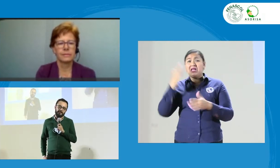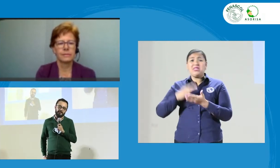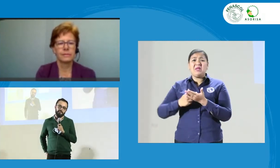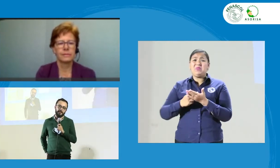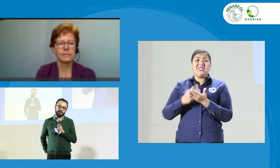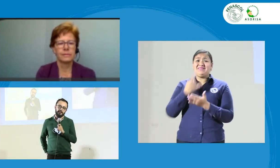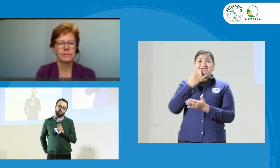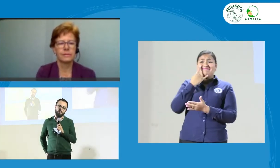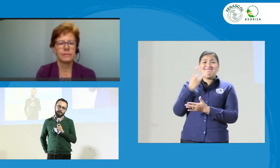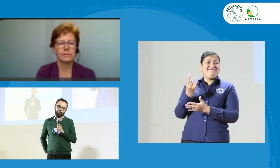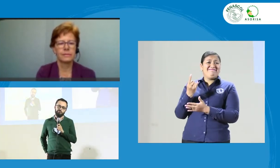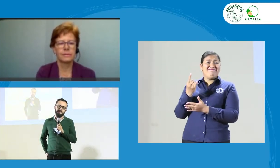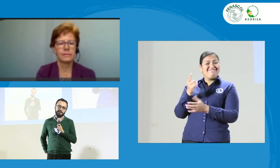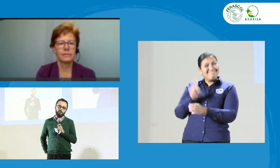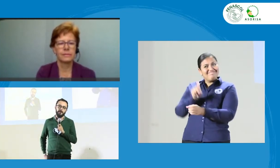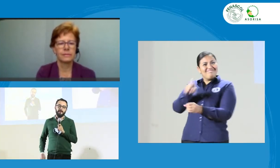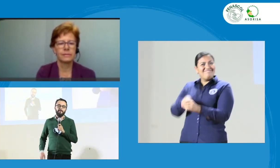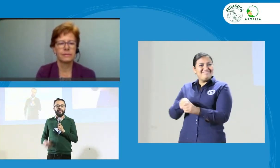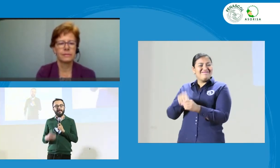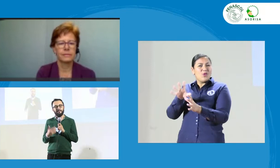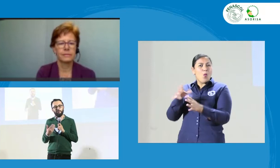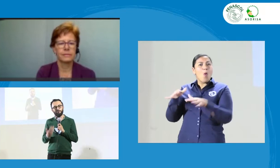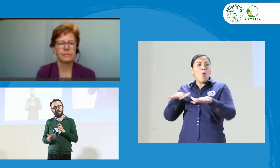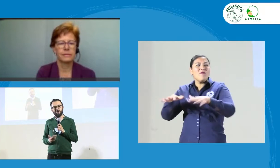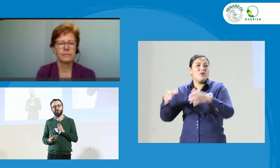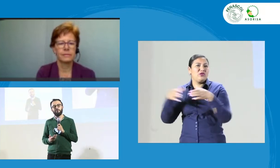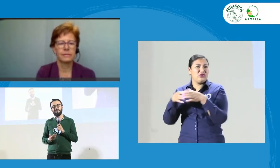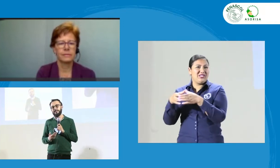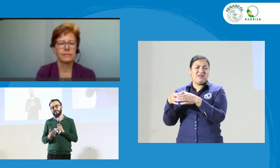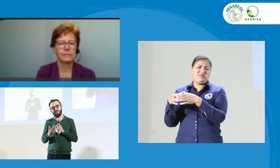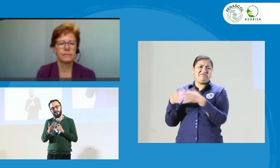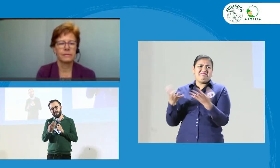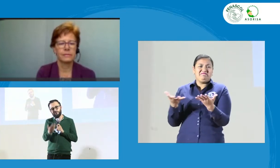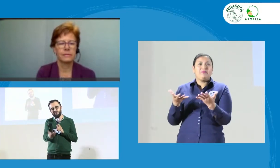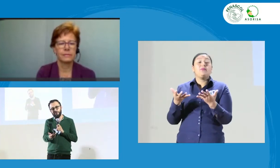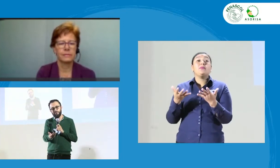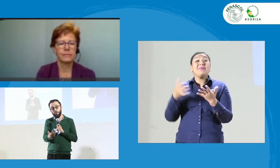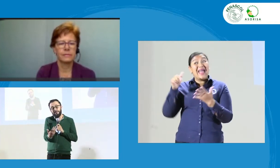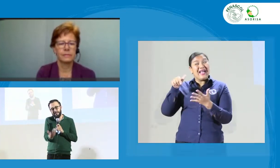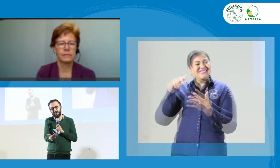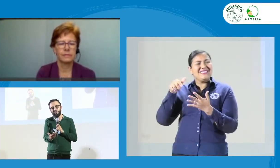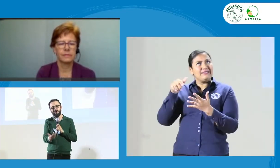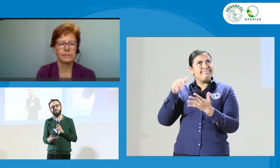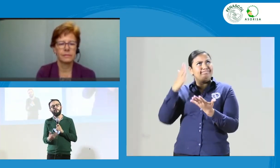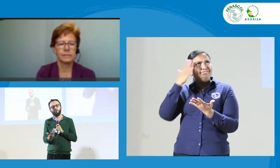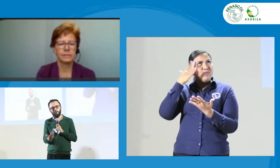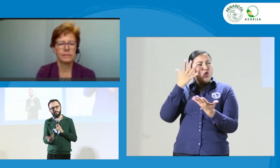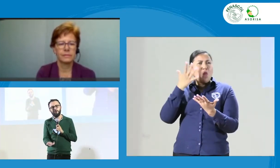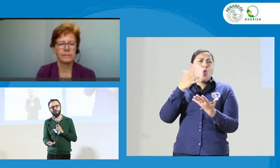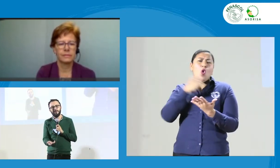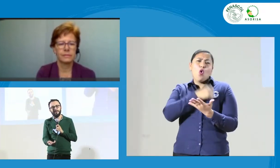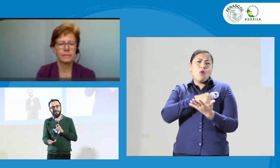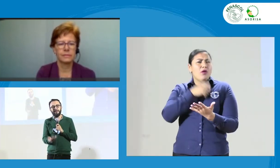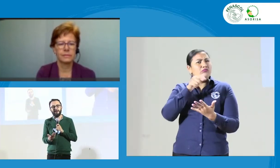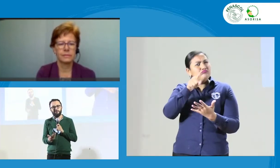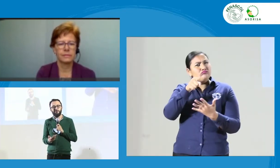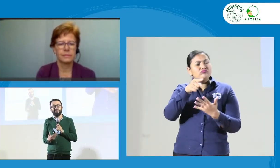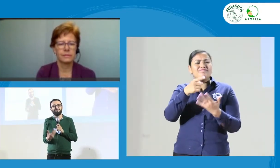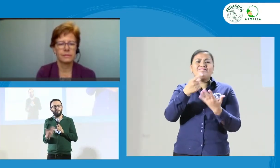En este contexto, quisiéramos conocer un poco de opinión en relación de